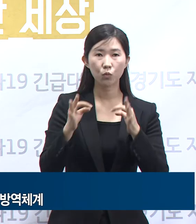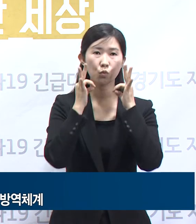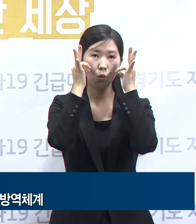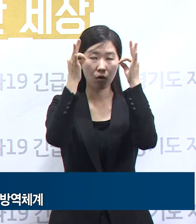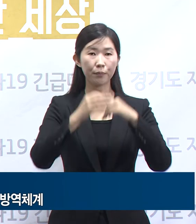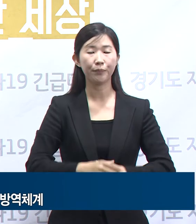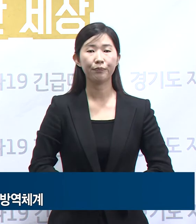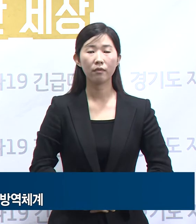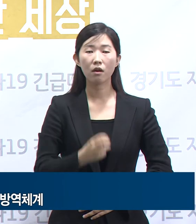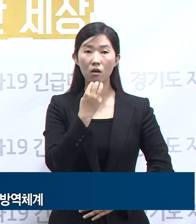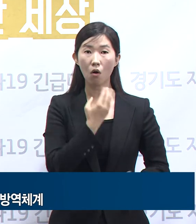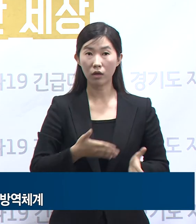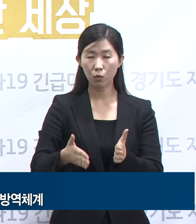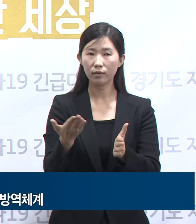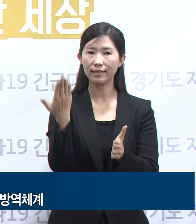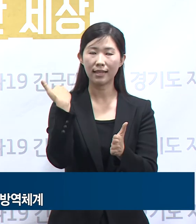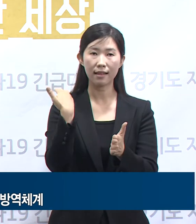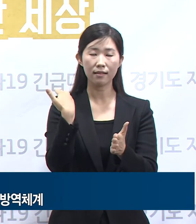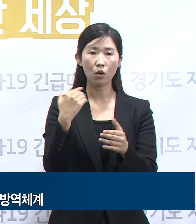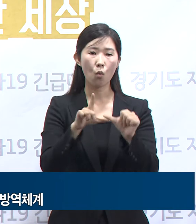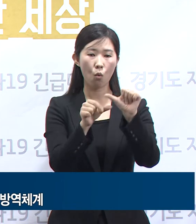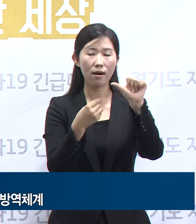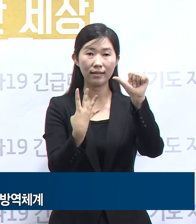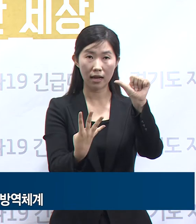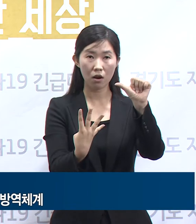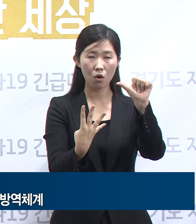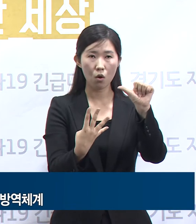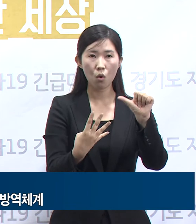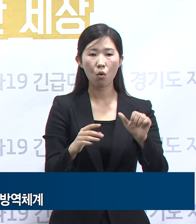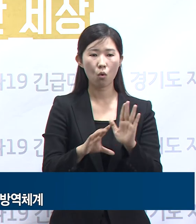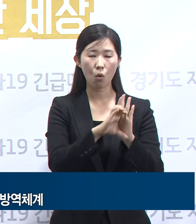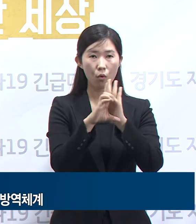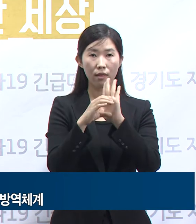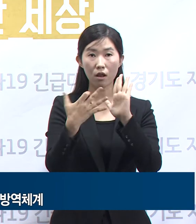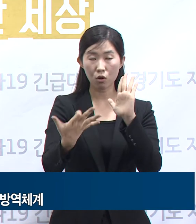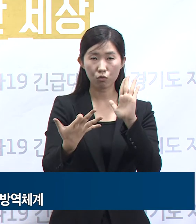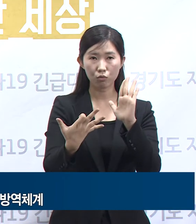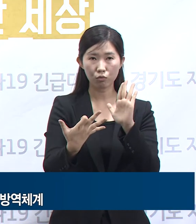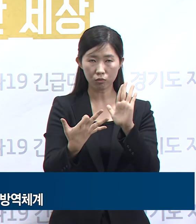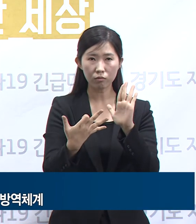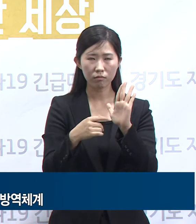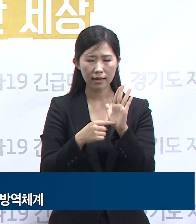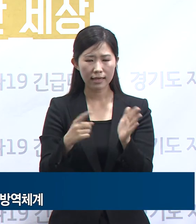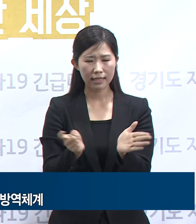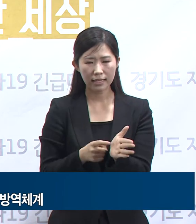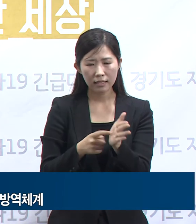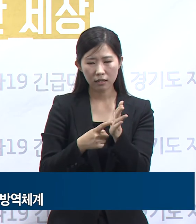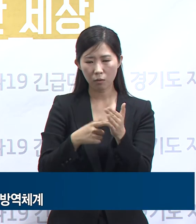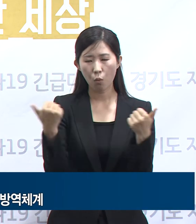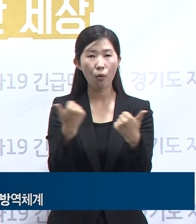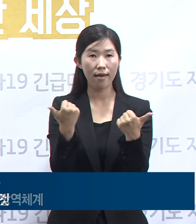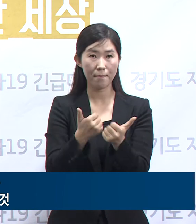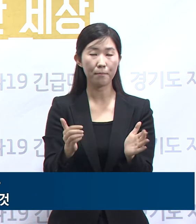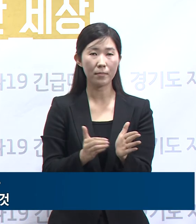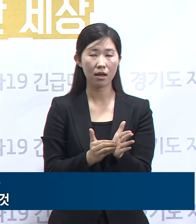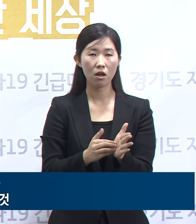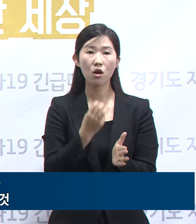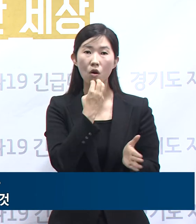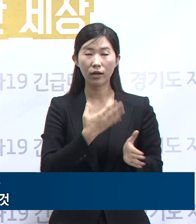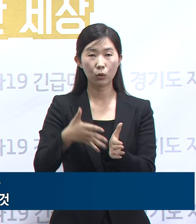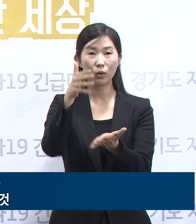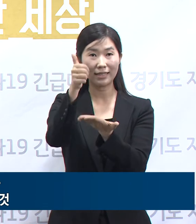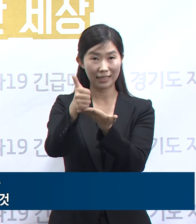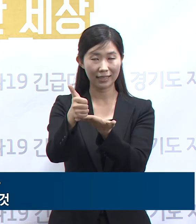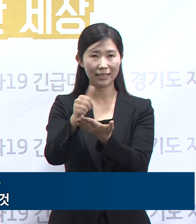앞서 경기도는 지난 4일 코로나19 대응 관련 긴급 방역 점검 회의를 개최했습니다. 이재명 지사님 주재로